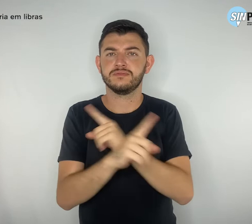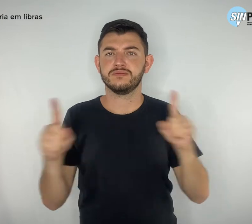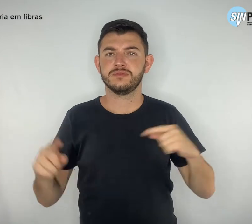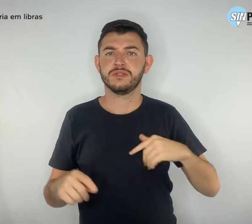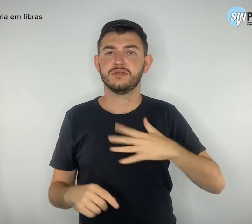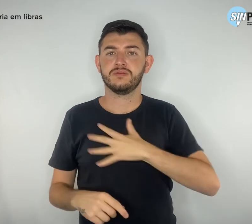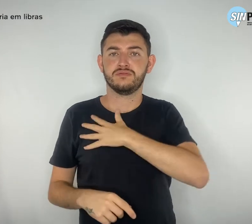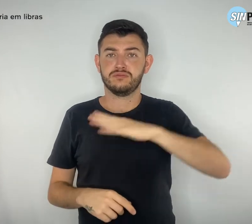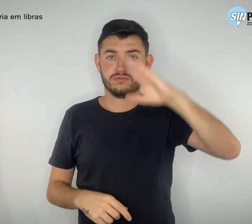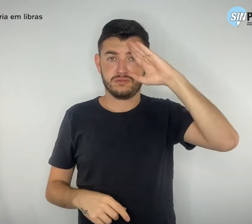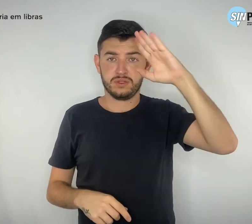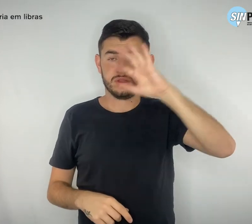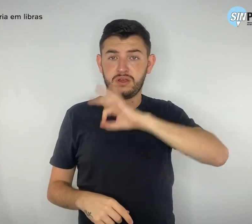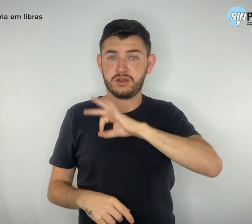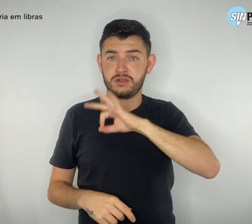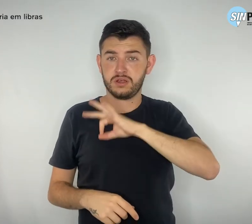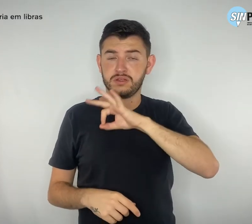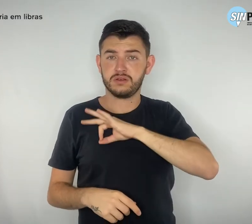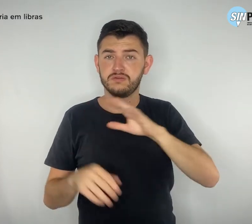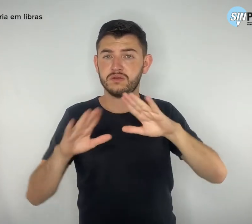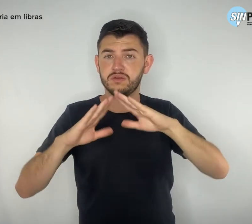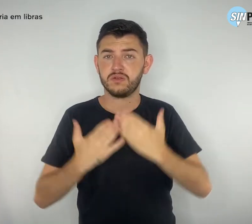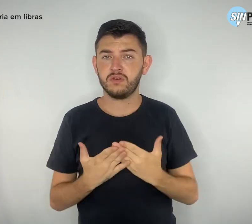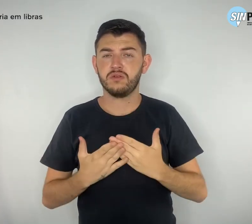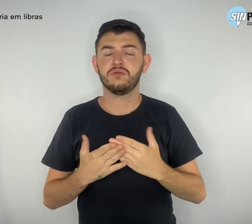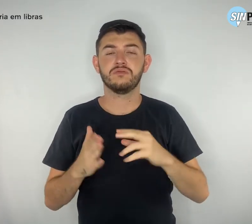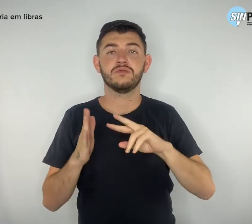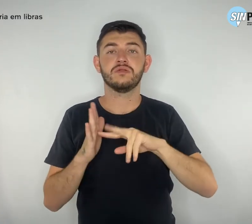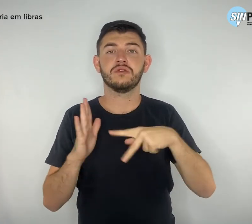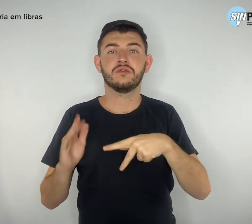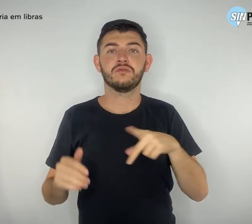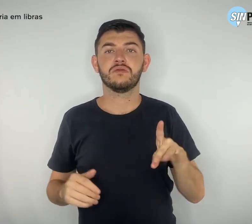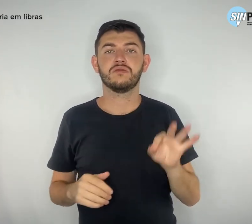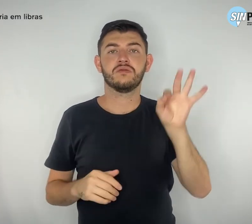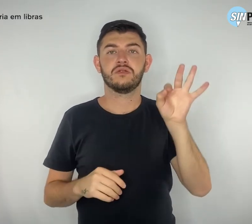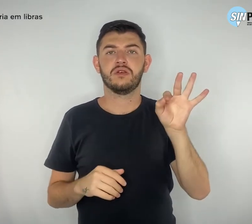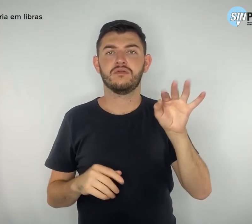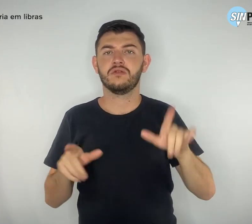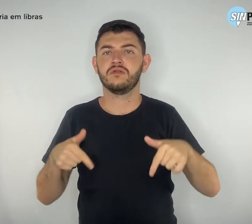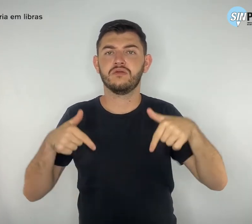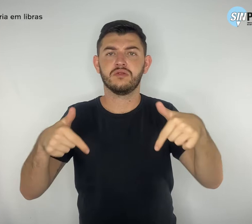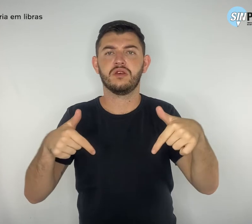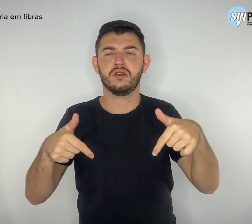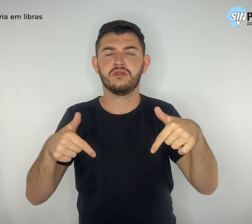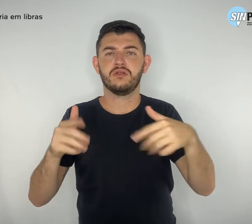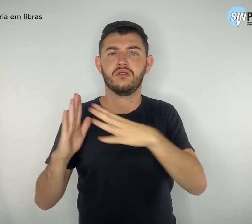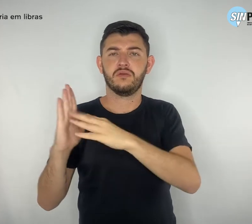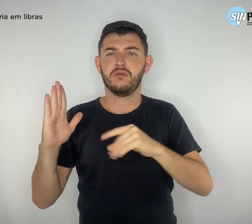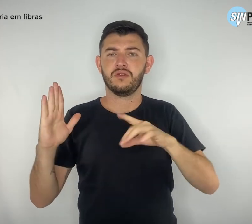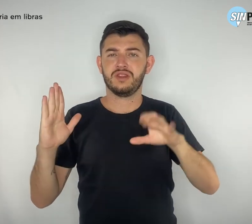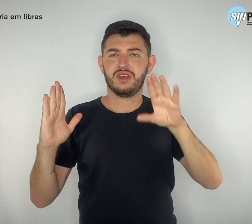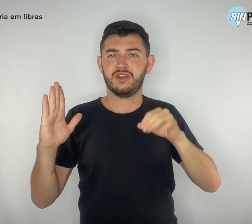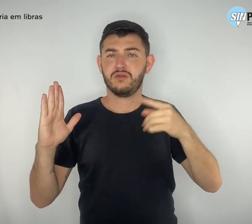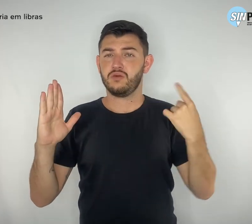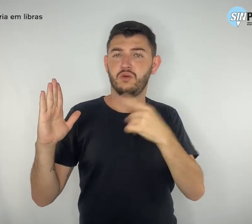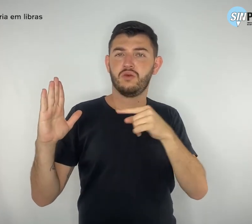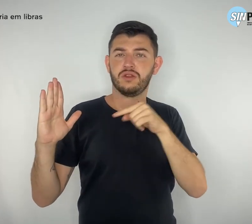têm lutado contra este modelo, que desrespeita a Constituição e estremece a qualidade da educação